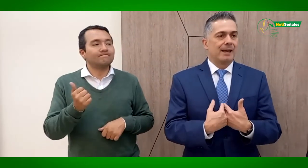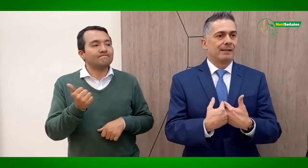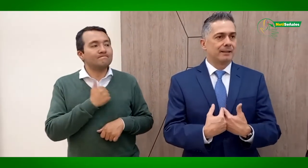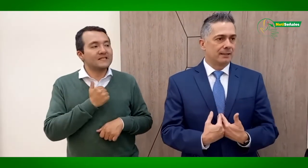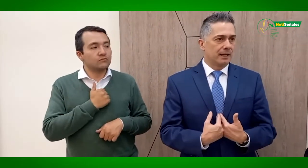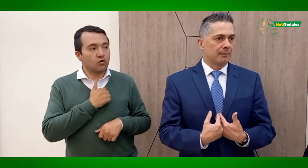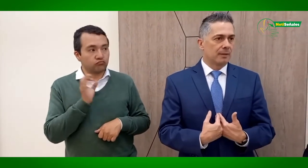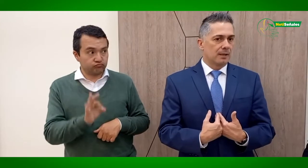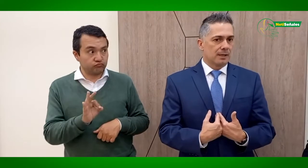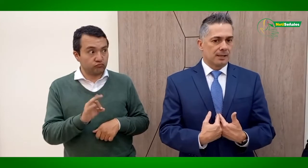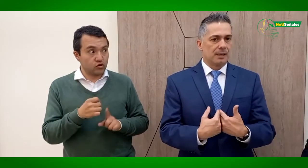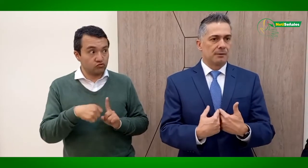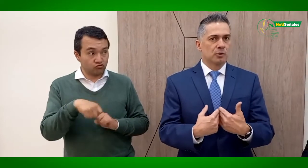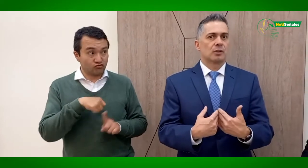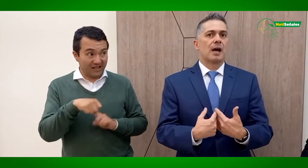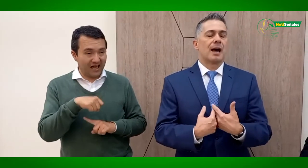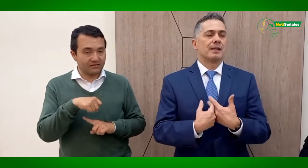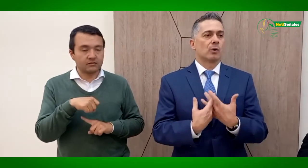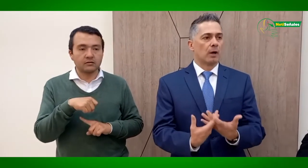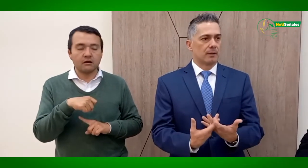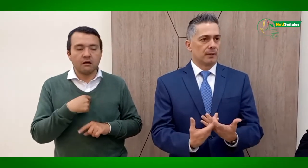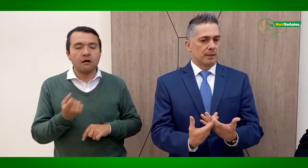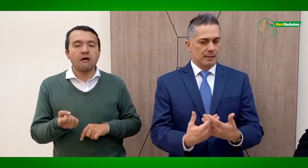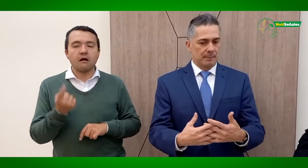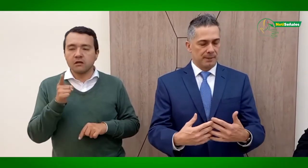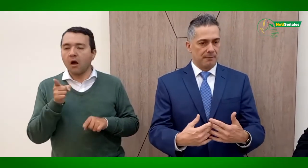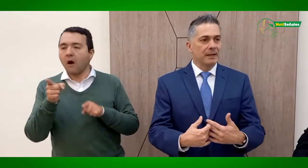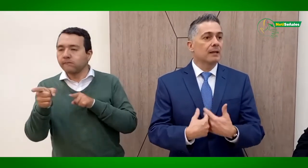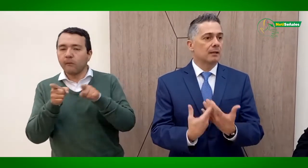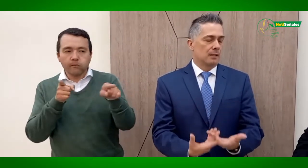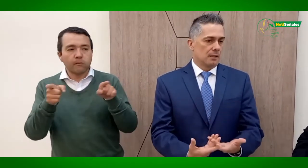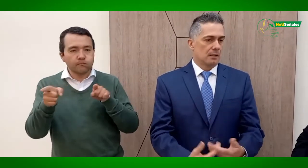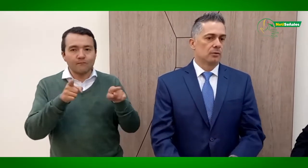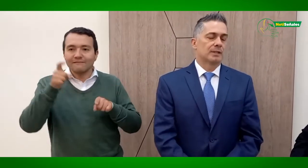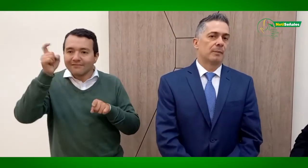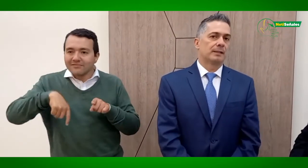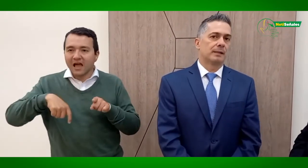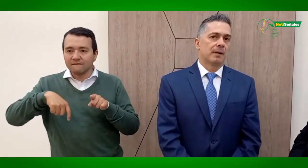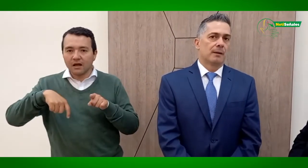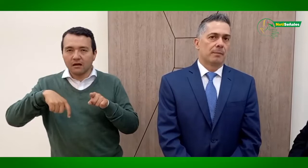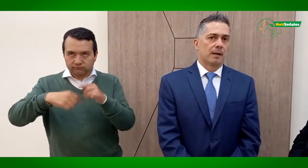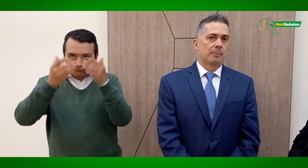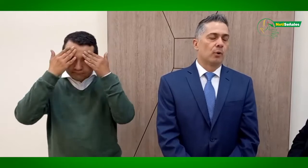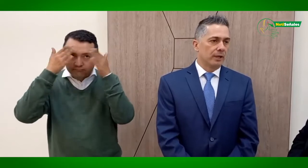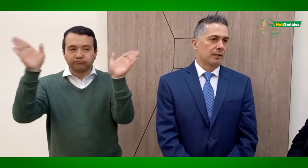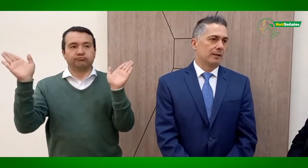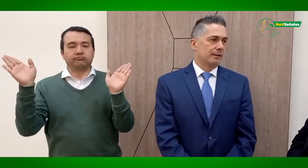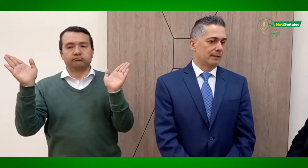entender que debemos adecuar y abrir nuestra mente para poder entender